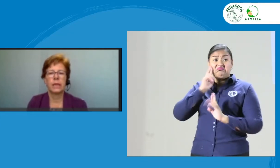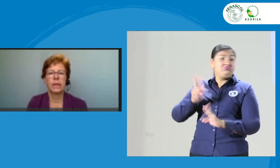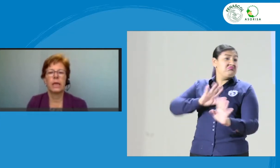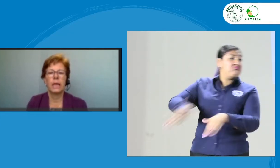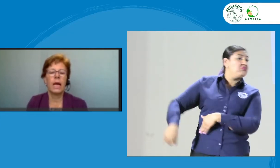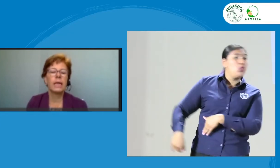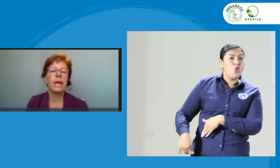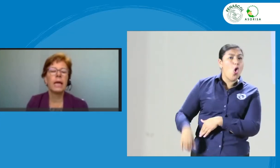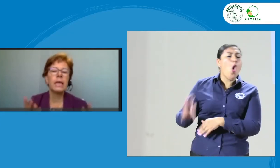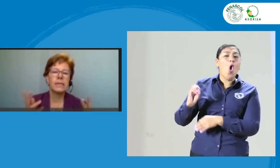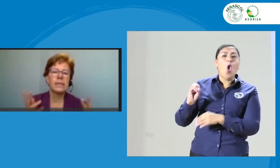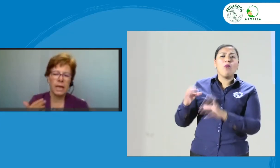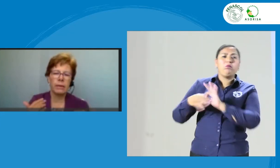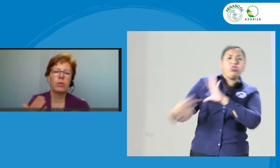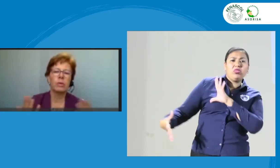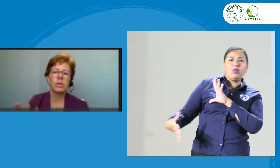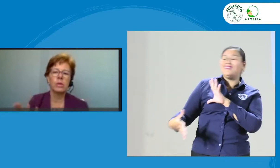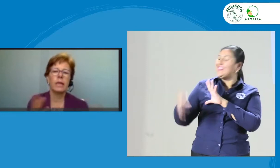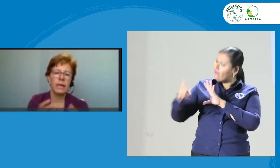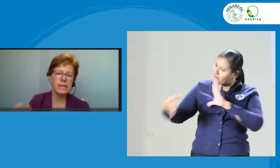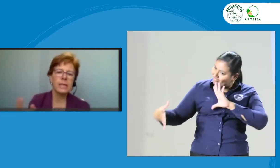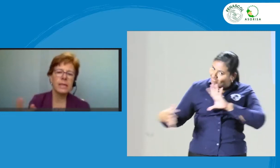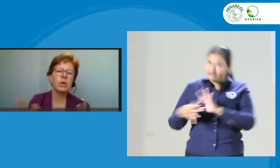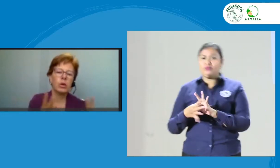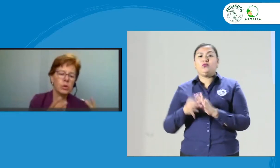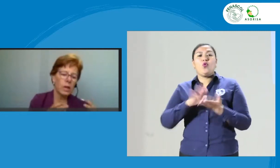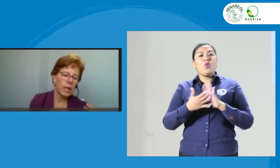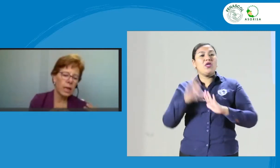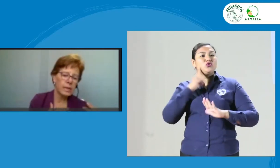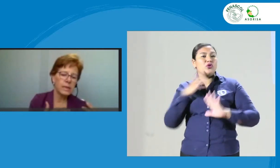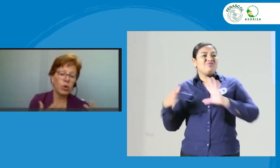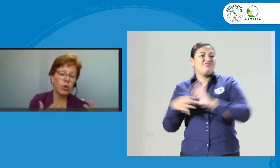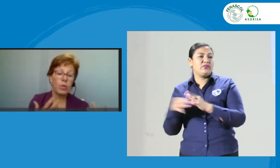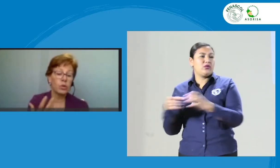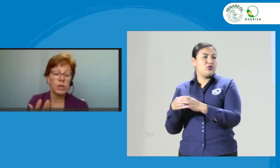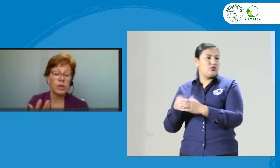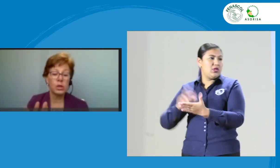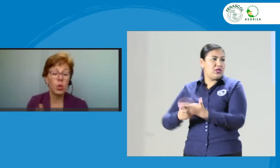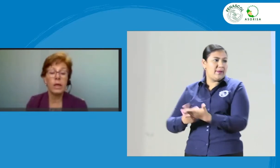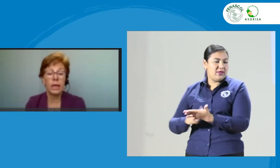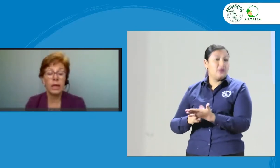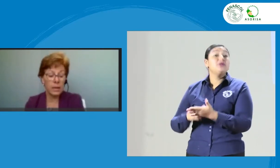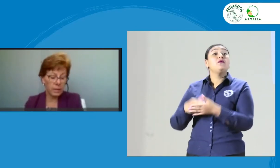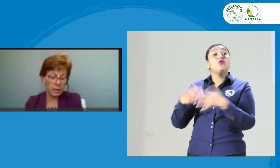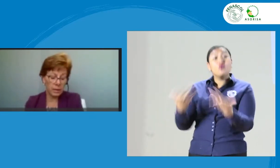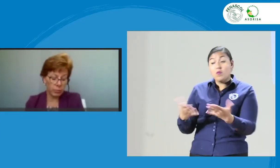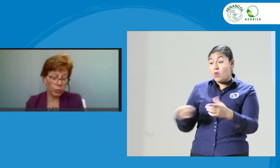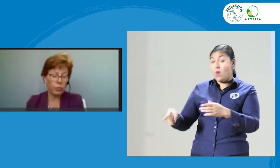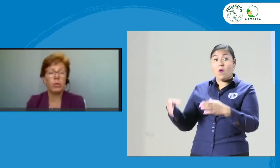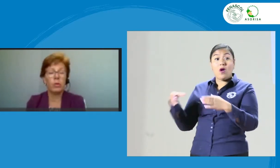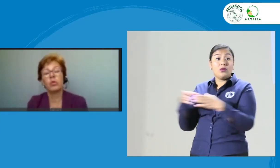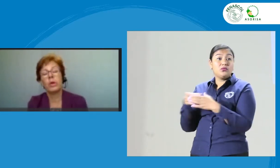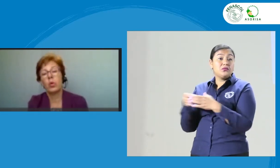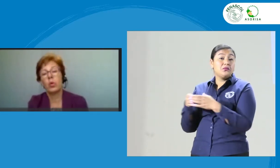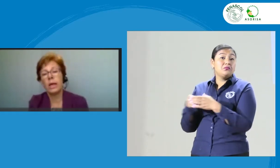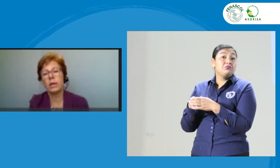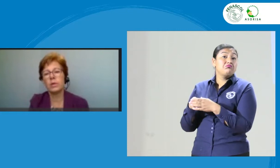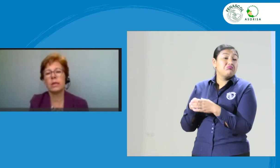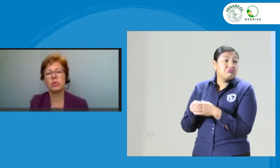Pues, hay que analizar, volvemos al análisis ético. Ahora es un análisis de como asociación que de pronto podemos mejorar, que no